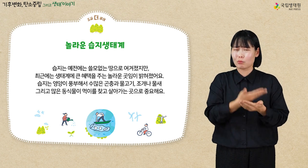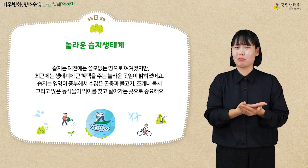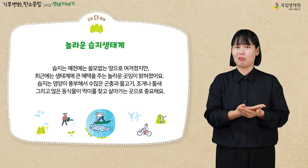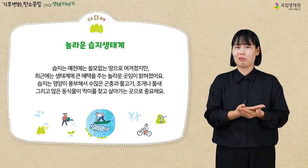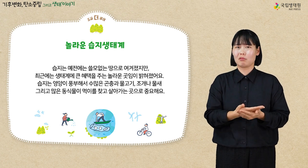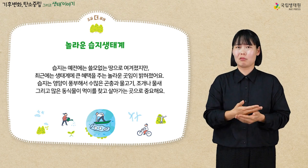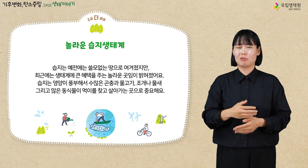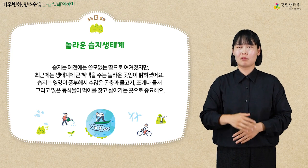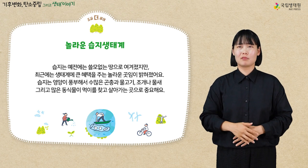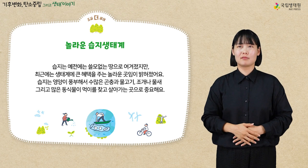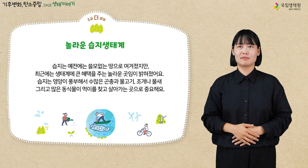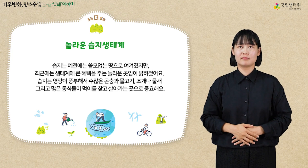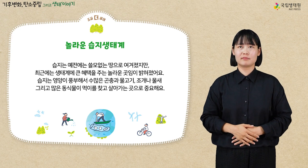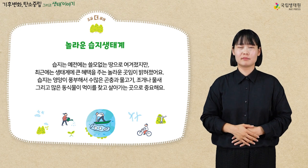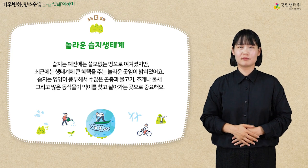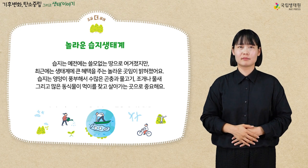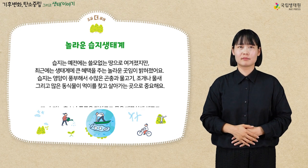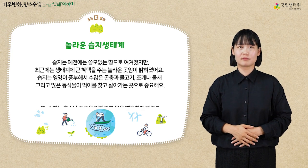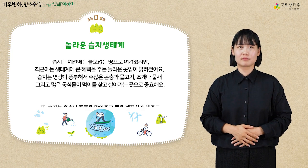중요해요.